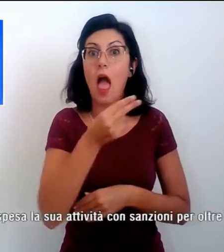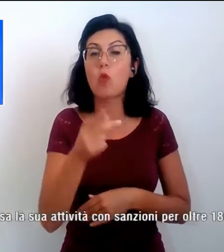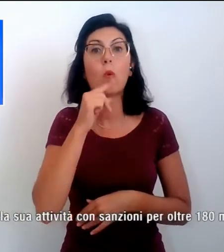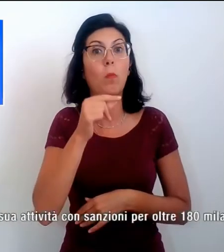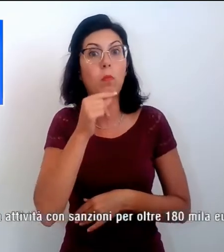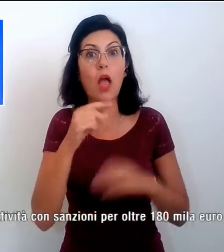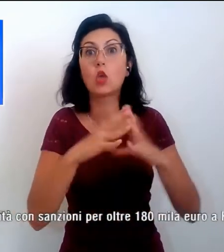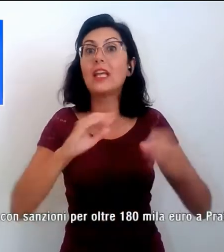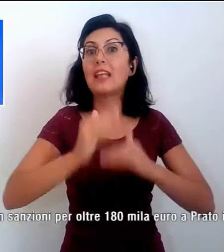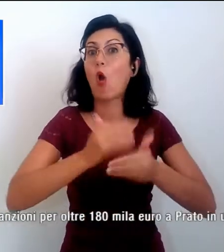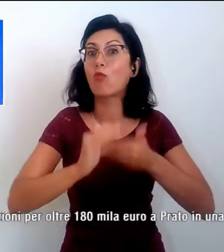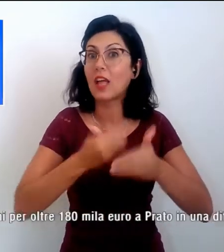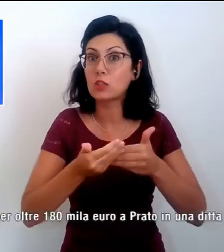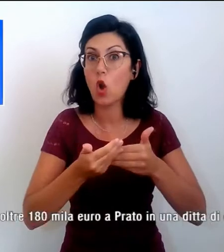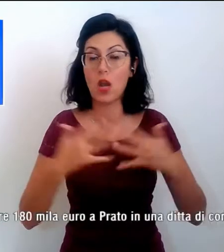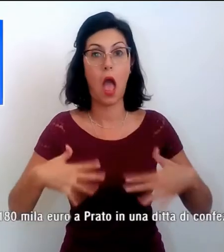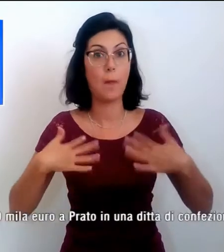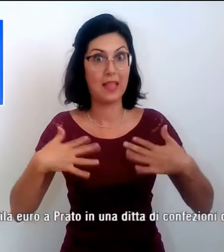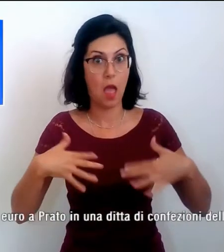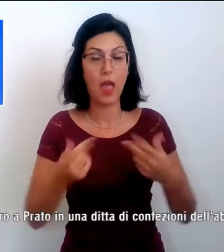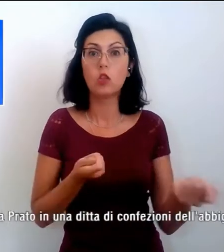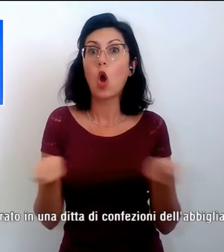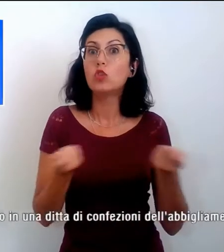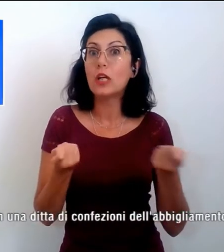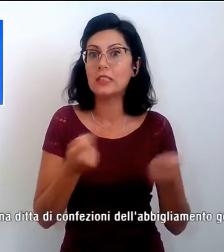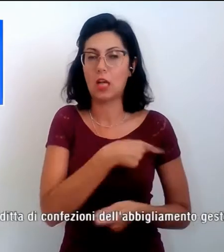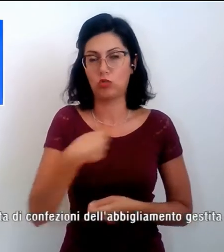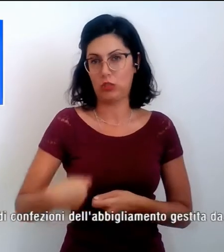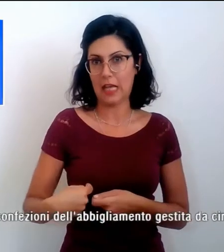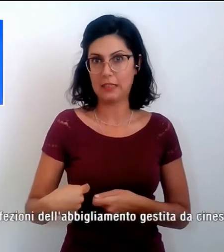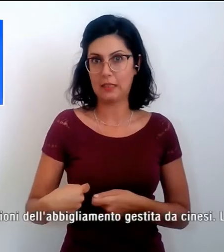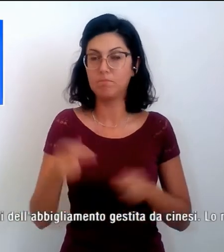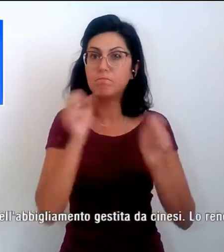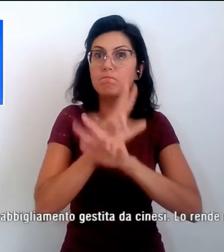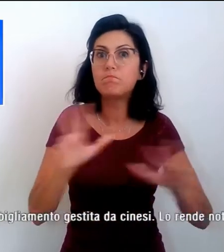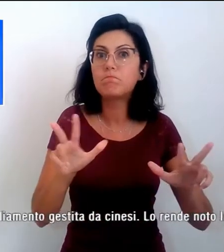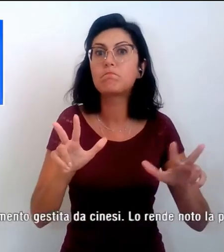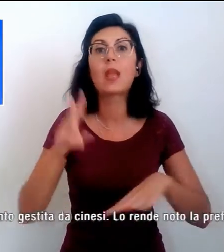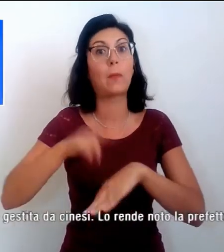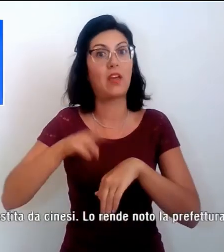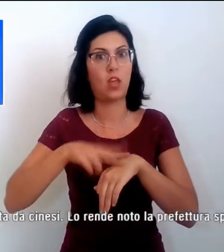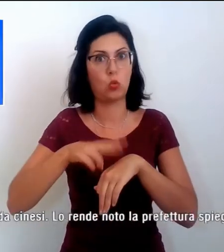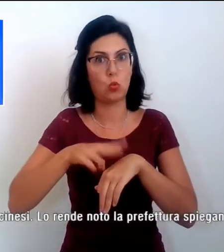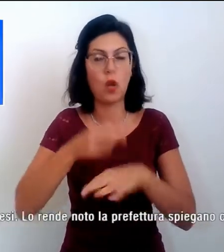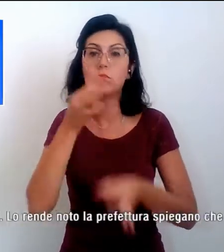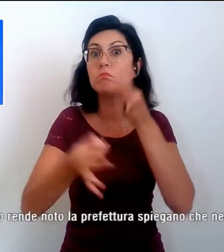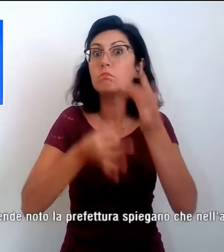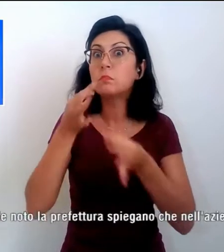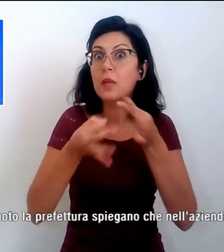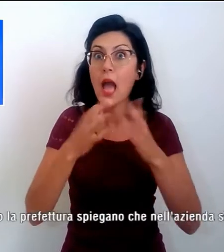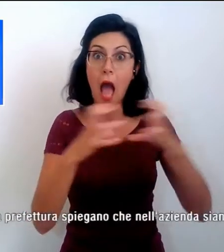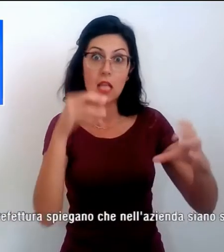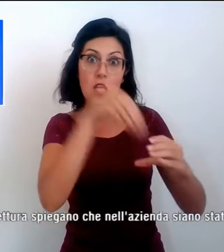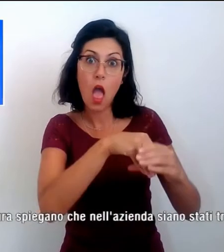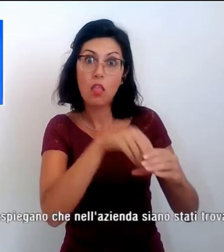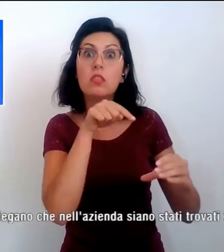confezioni dell'abbigliamento gestita da cinesi. Lo rende noto la Prefettura, spiegano che nell'azienda siano